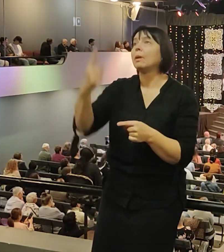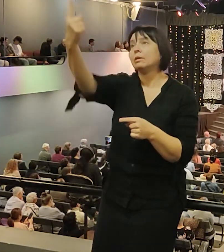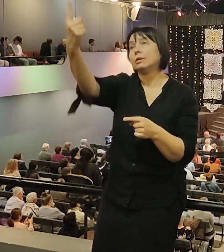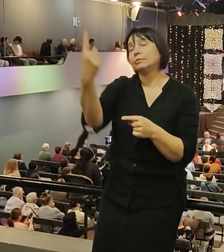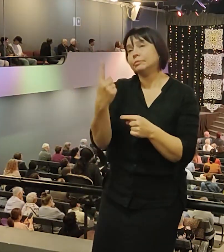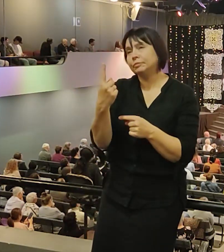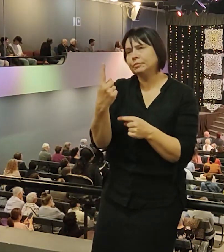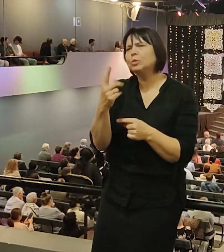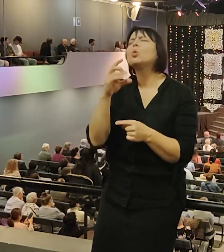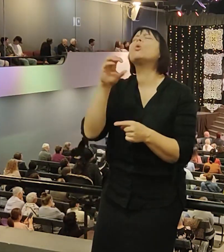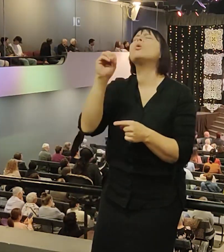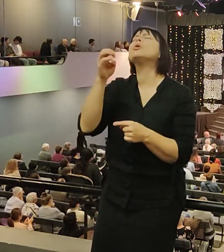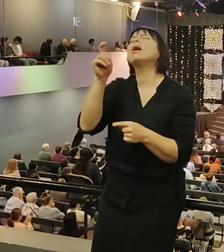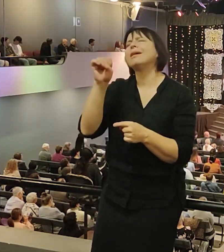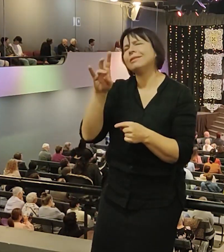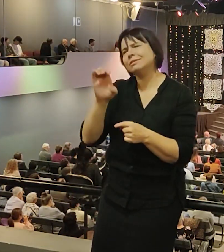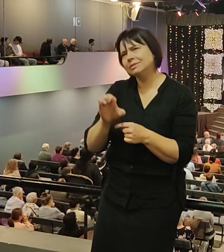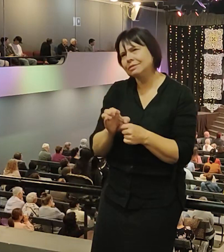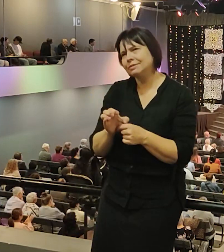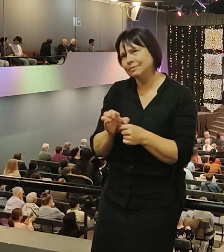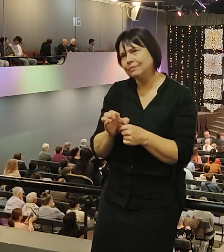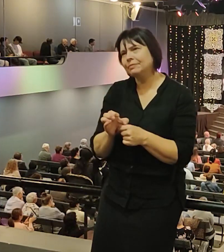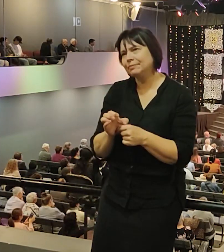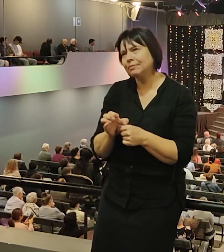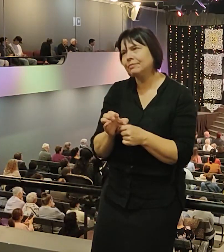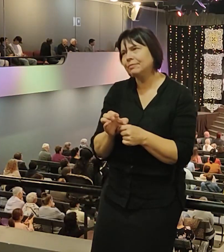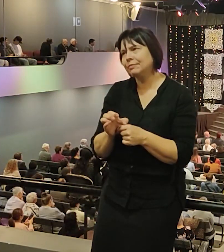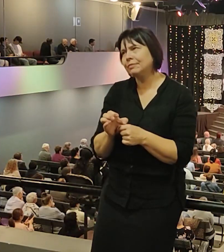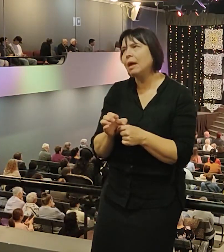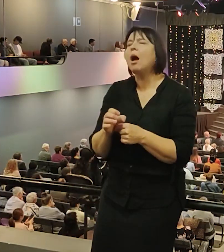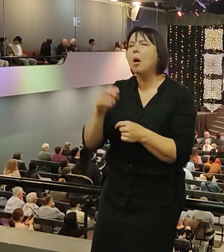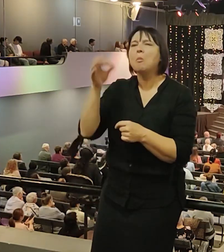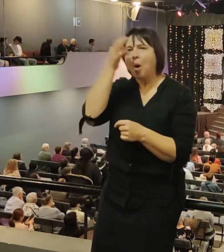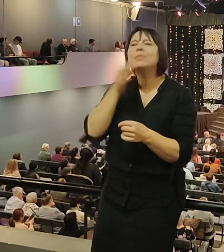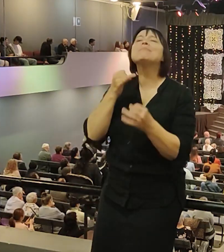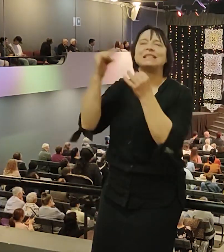и говорит, Йоханнес, по-немецки, естественно, с немцем по-немецки разговаривает.